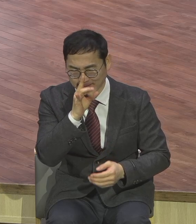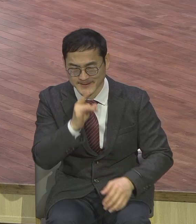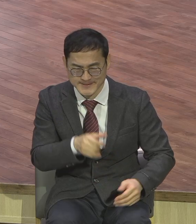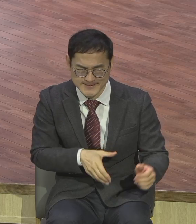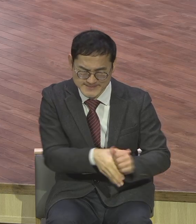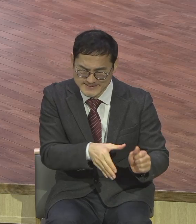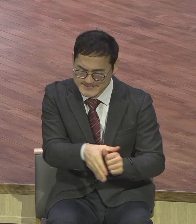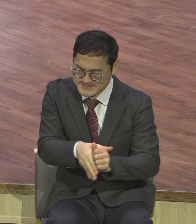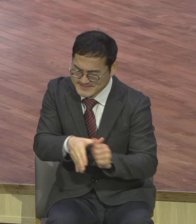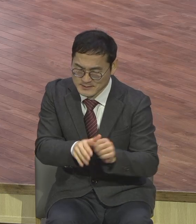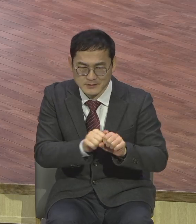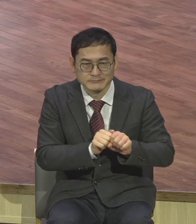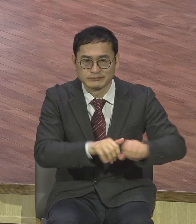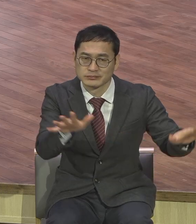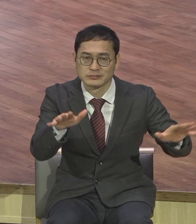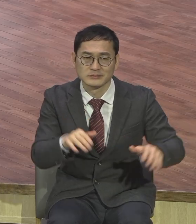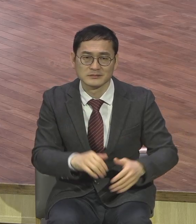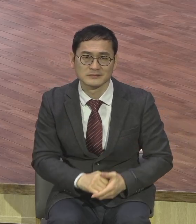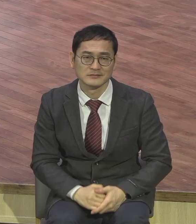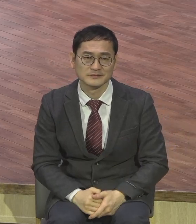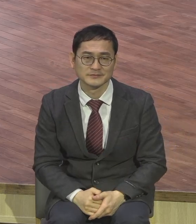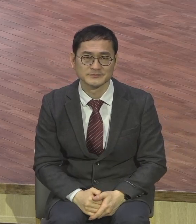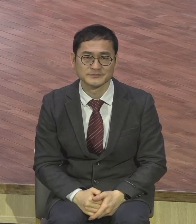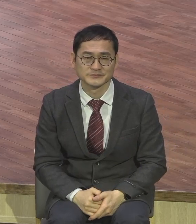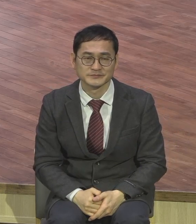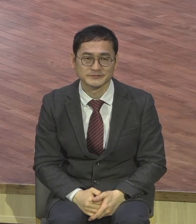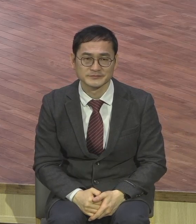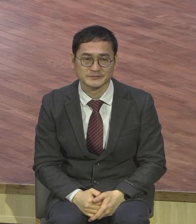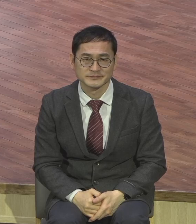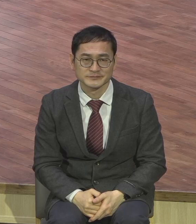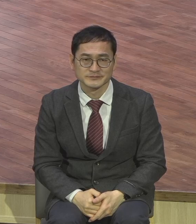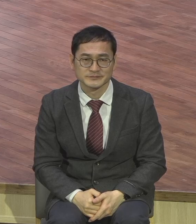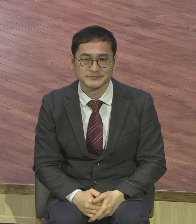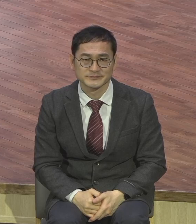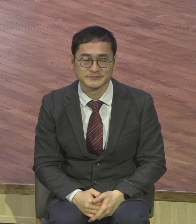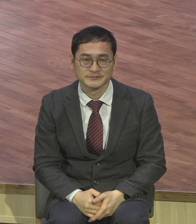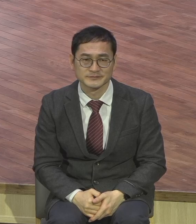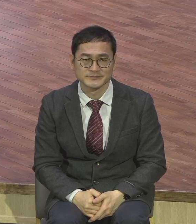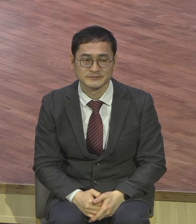마음을 흔들어 놓는 사단 심부름하는 사단 소속이